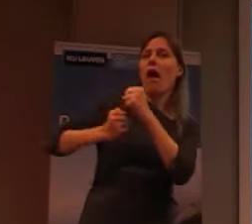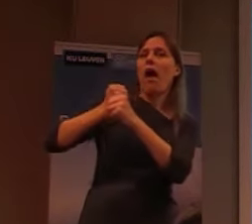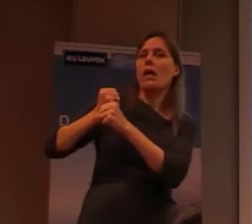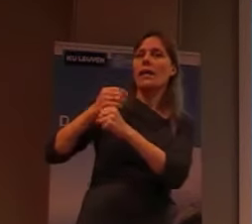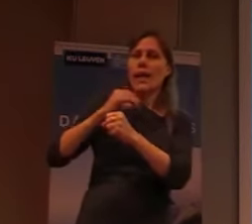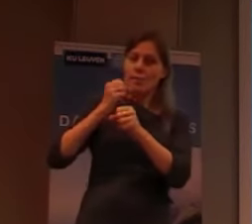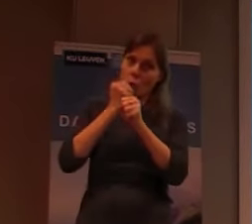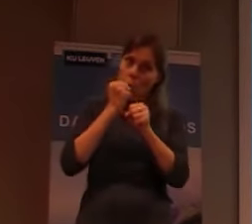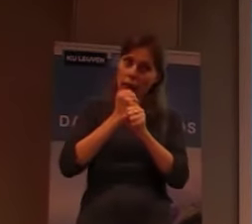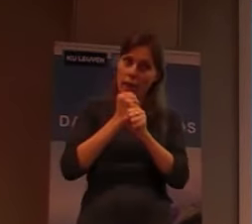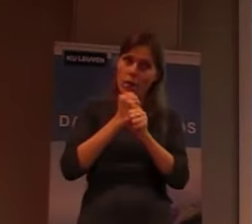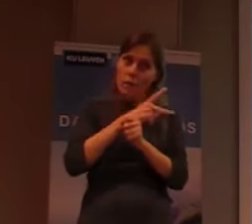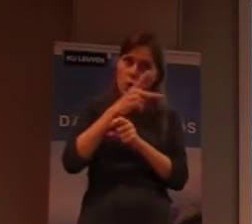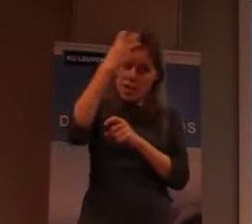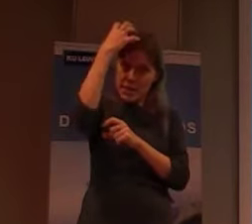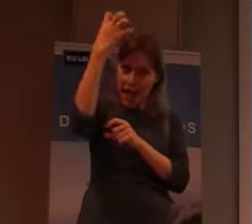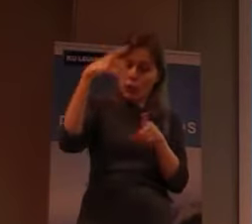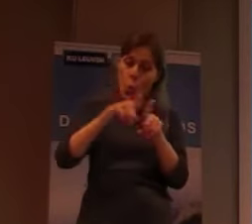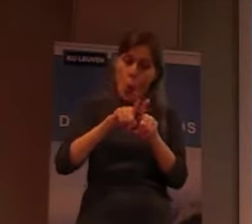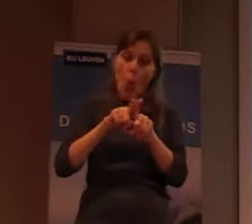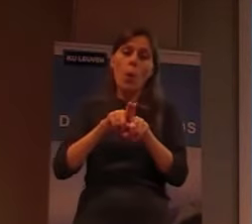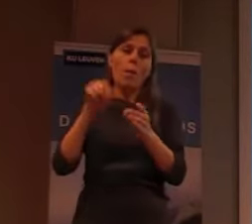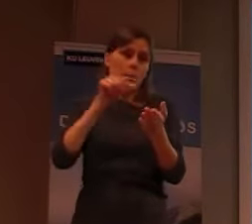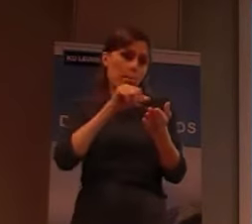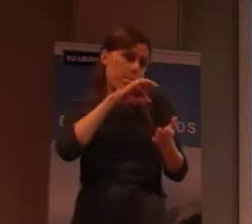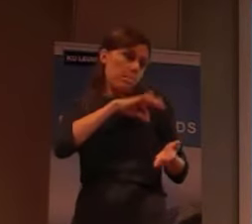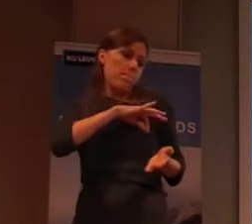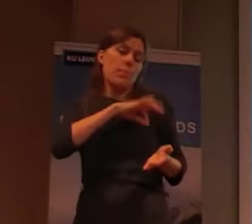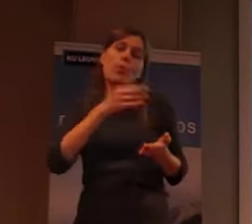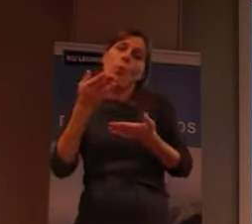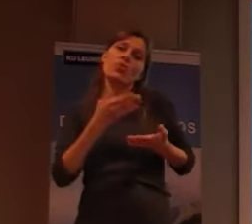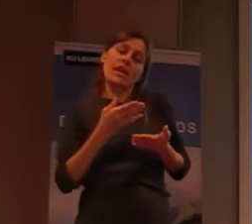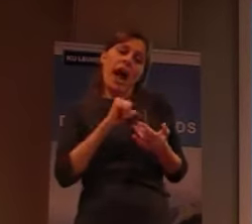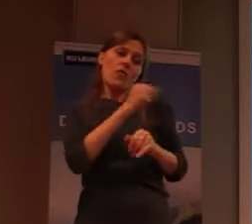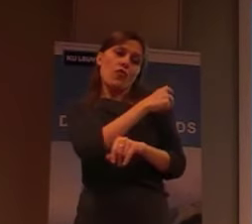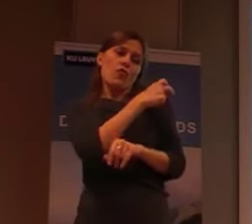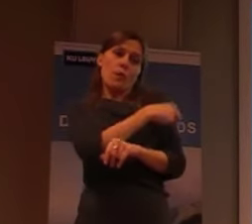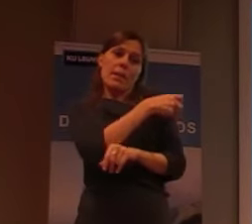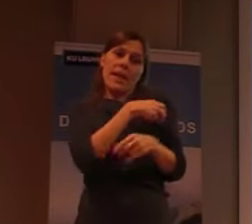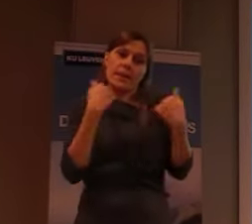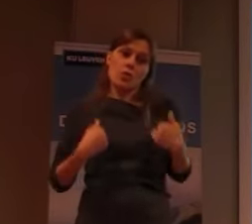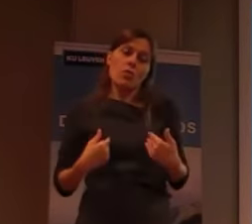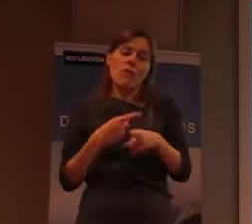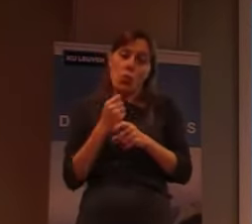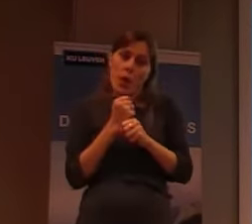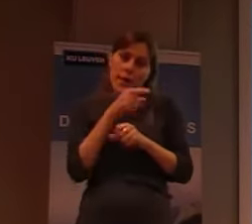de staat. Dus die was, die die kregen ook een salaris, als verpleester, om te werken, in dat hospitaal.